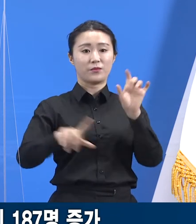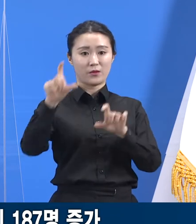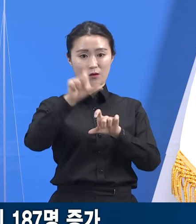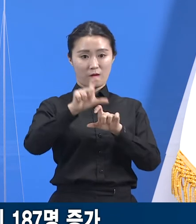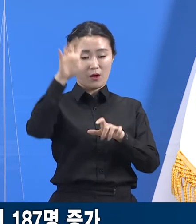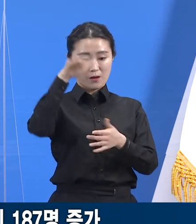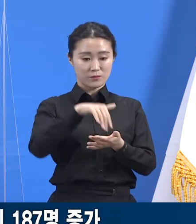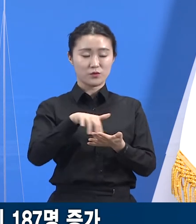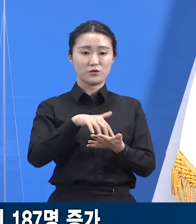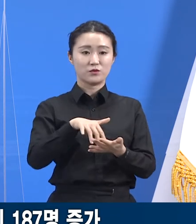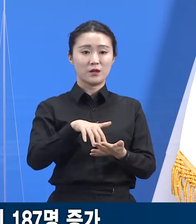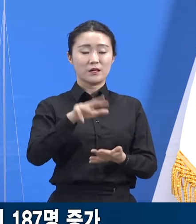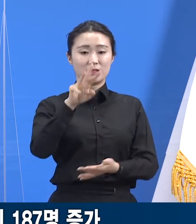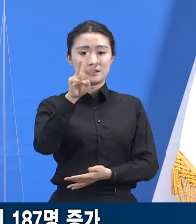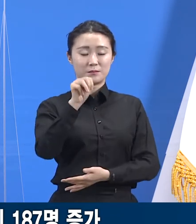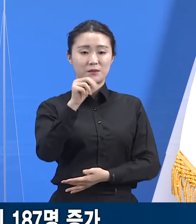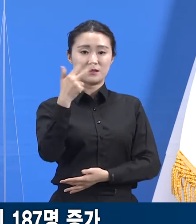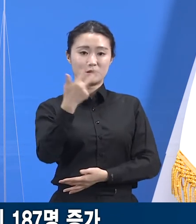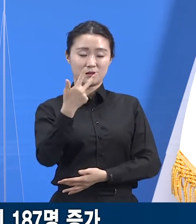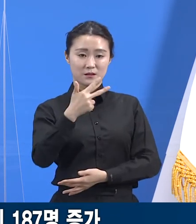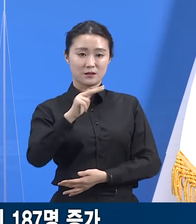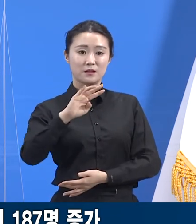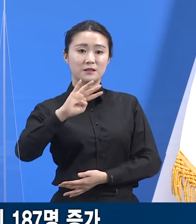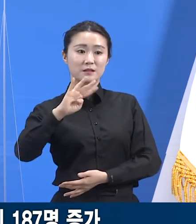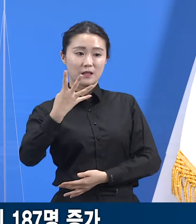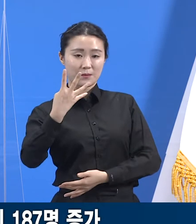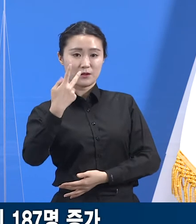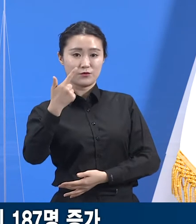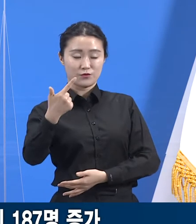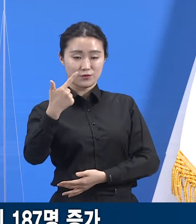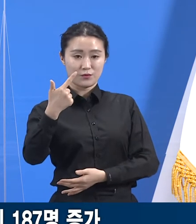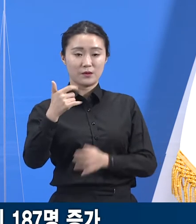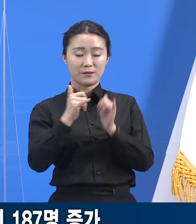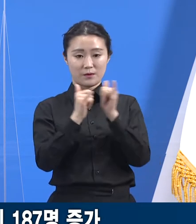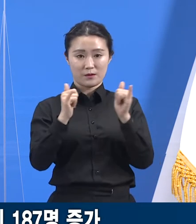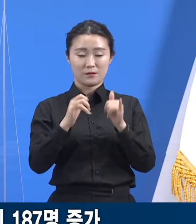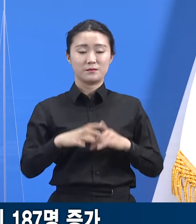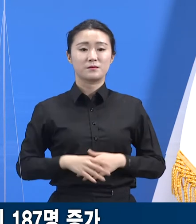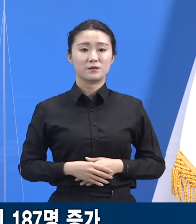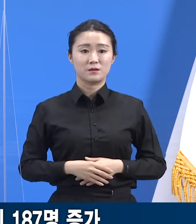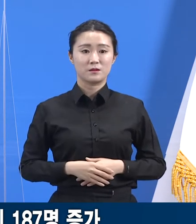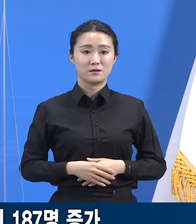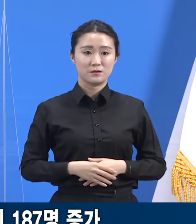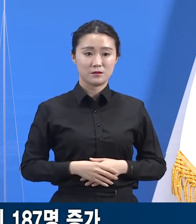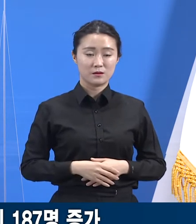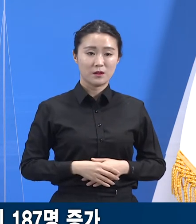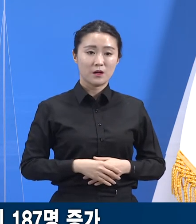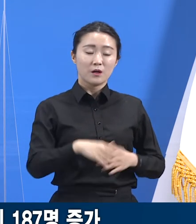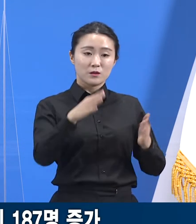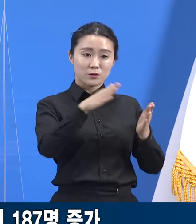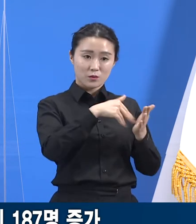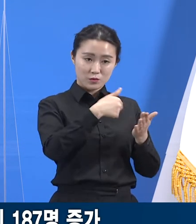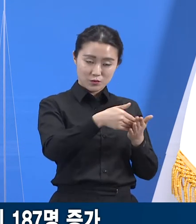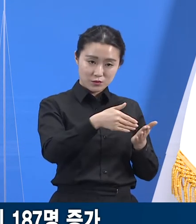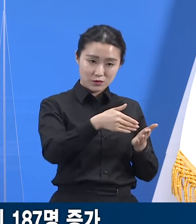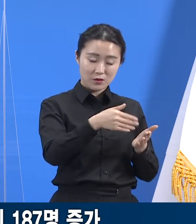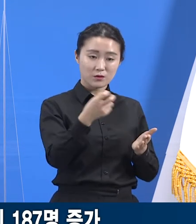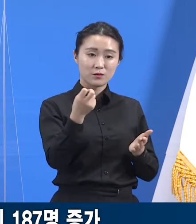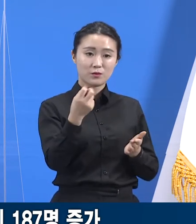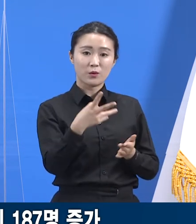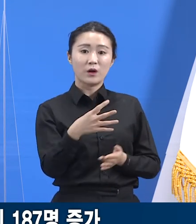,406명입니다. 도내 31개 시군 중 동두천시와 연천군 두 곳을 제외한